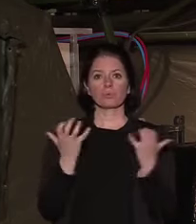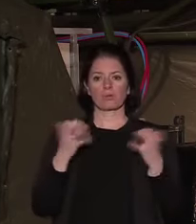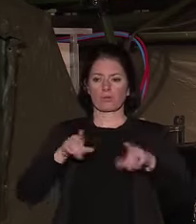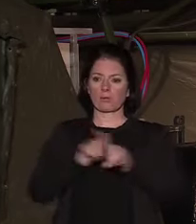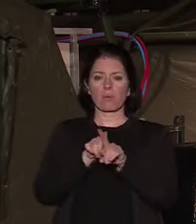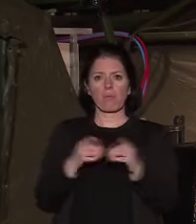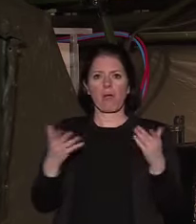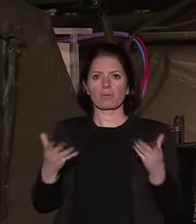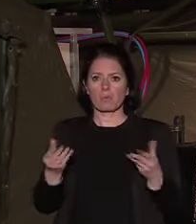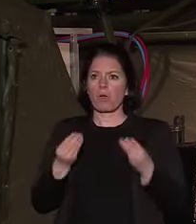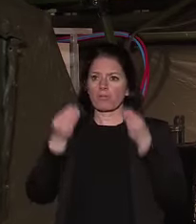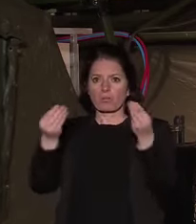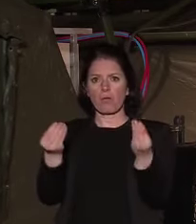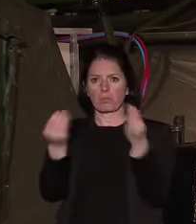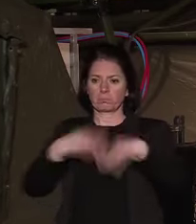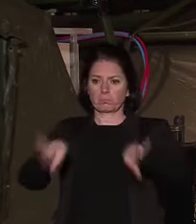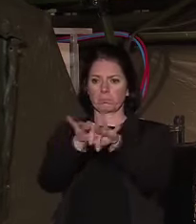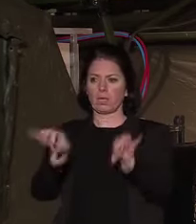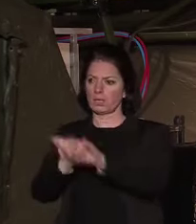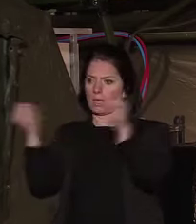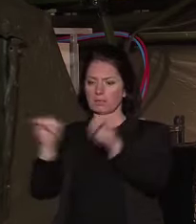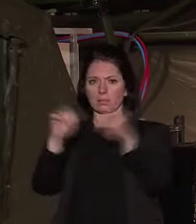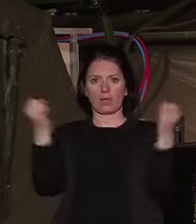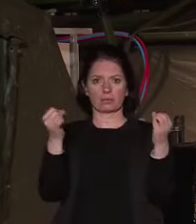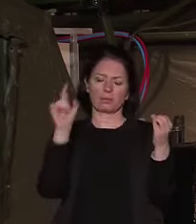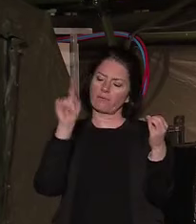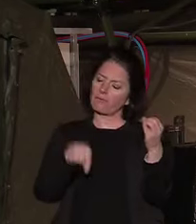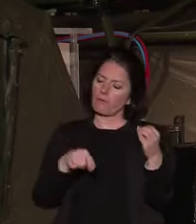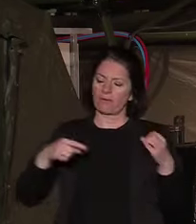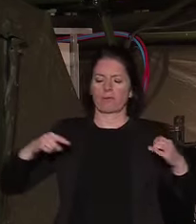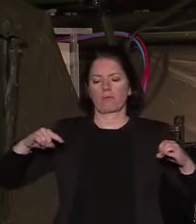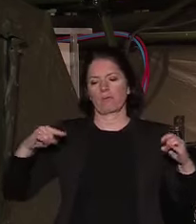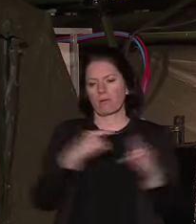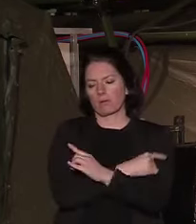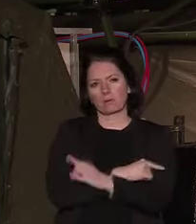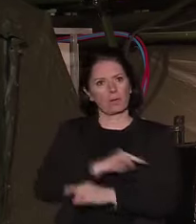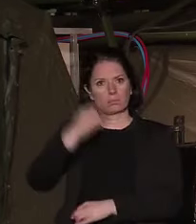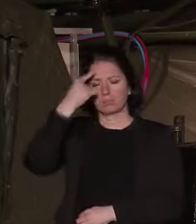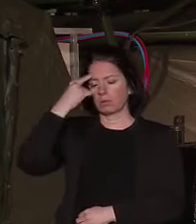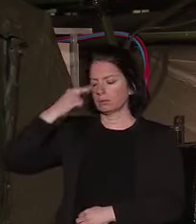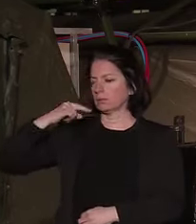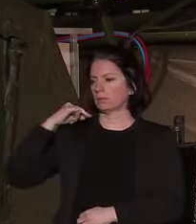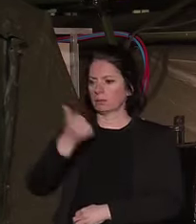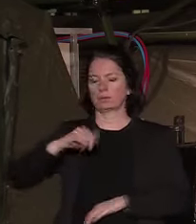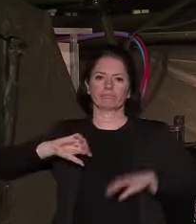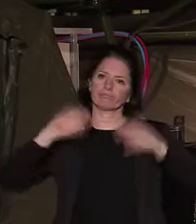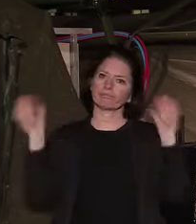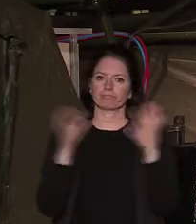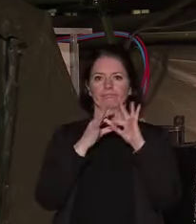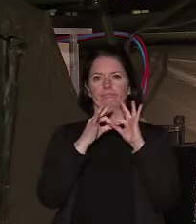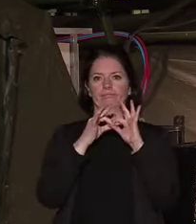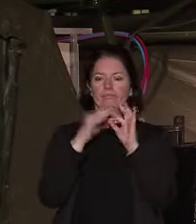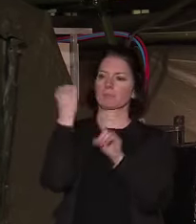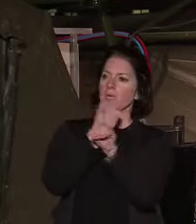'hui fracturer le pays, alors que nous ne devons avoir qu'une obsession, être unis pour combattre le